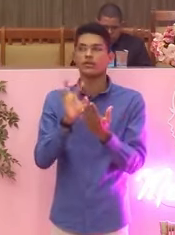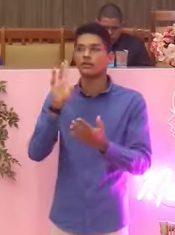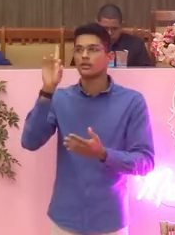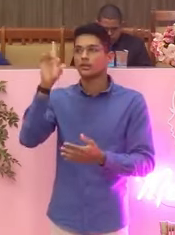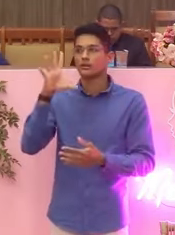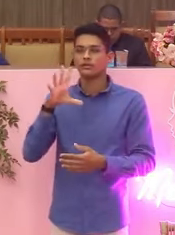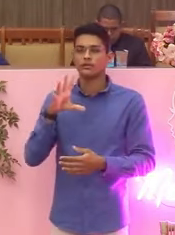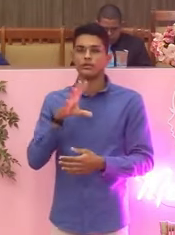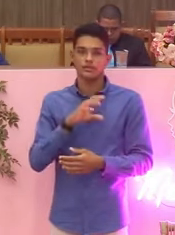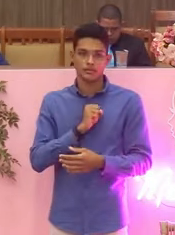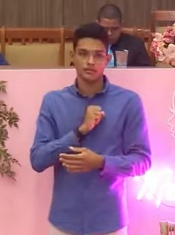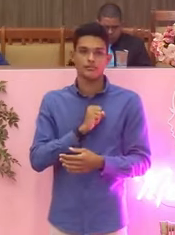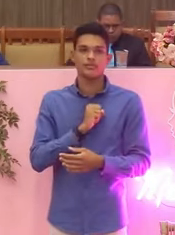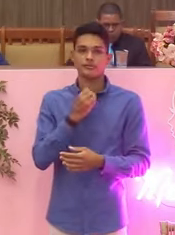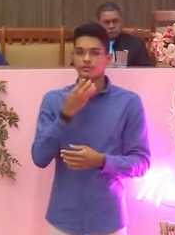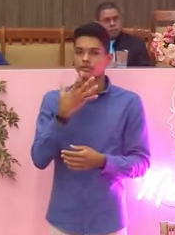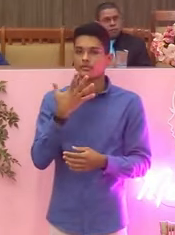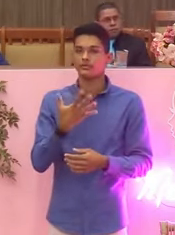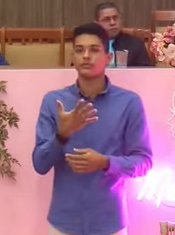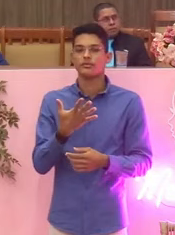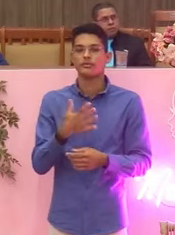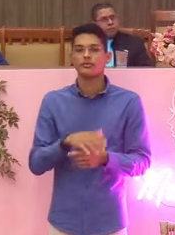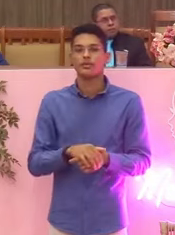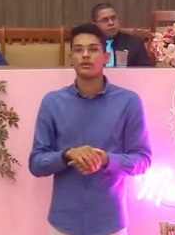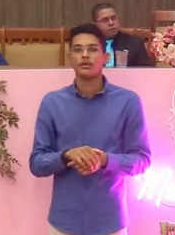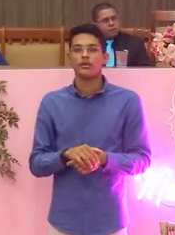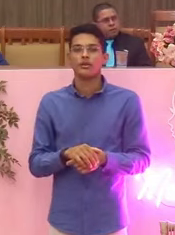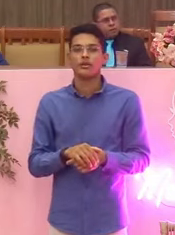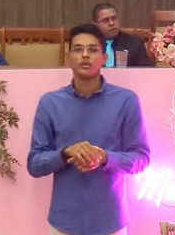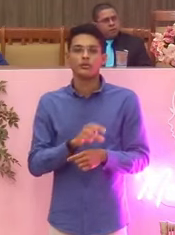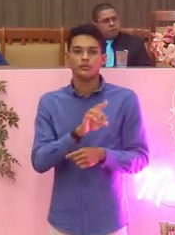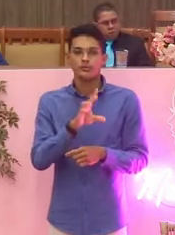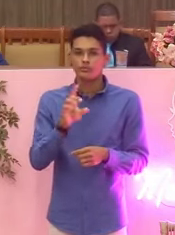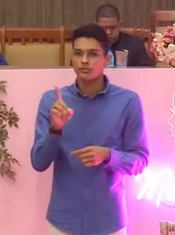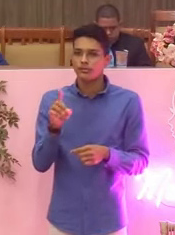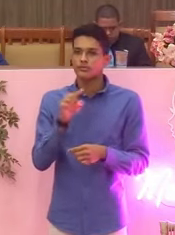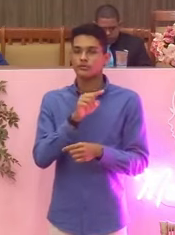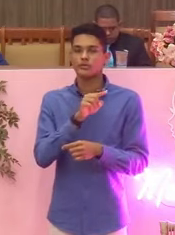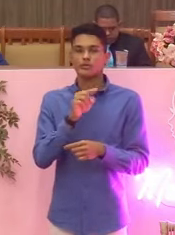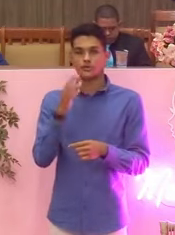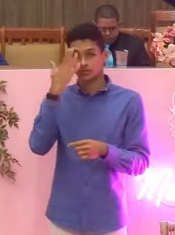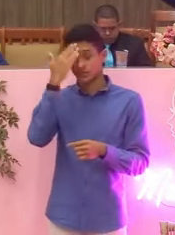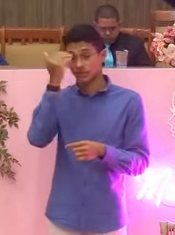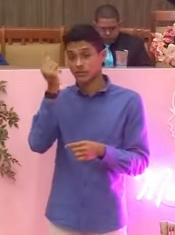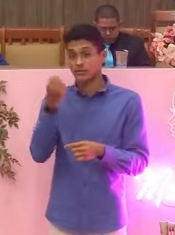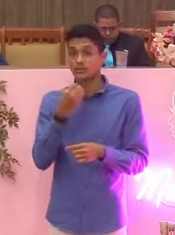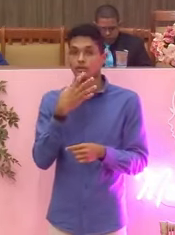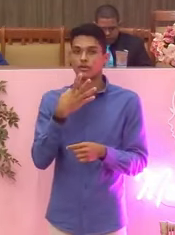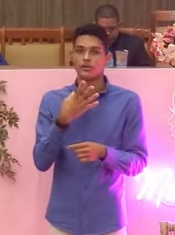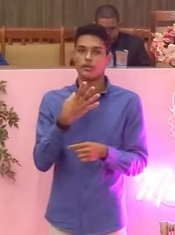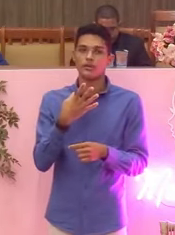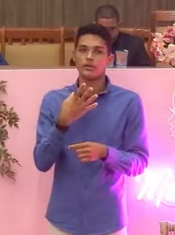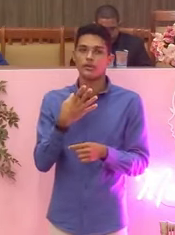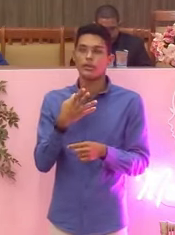Jesus disse ao jovem rico, tu sabes o que é bom? Tu conheces? Então ele diz, só Deus é bom.